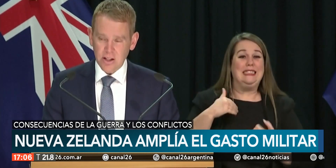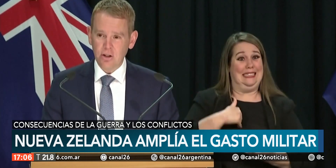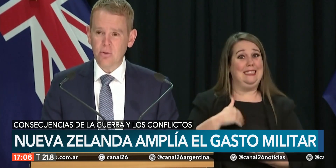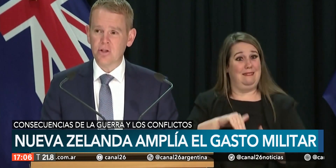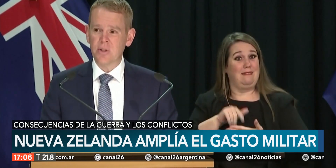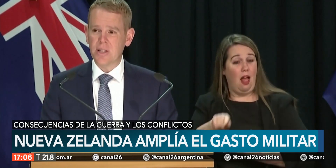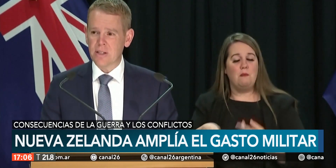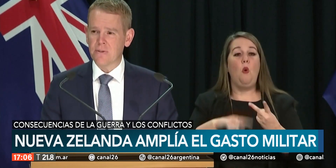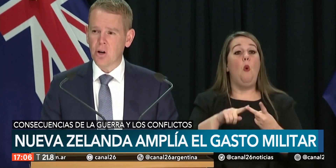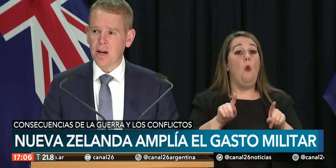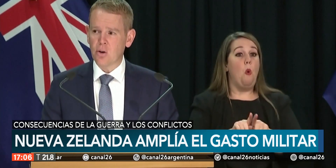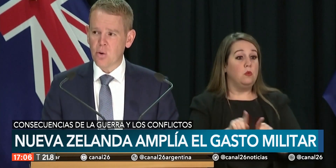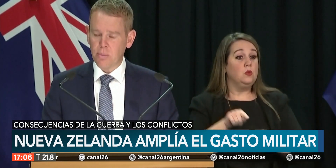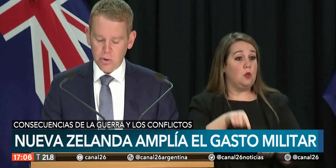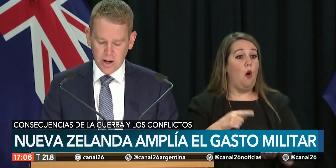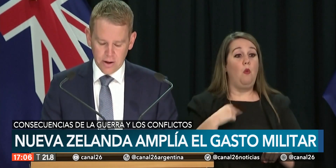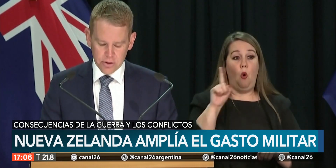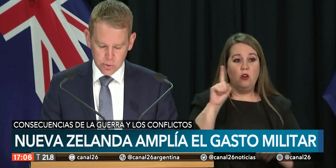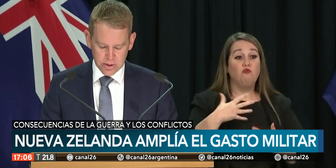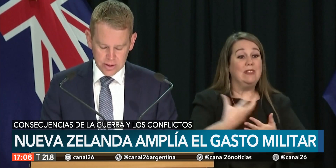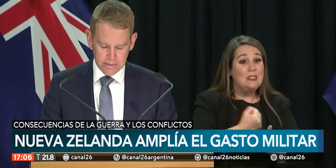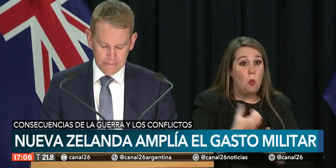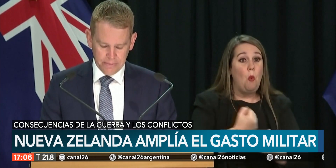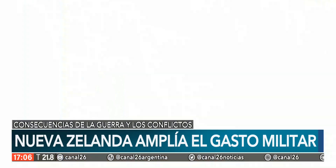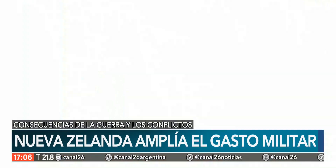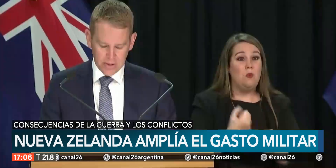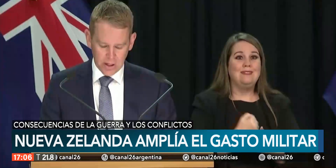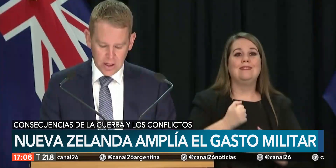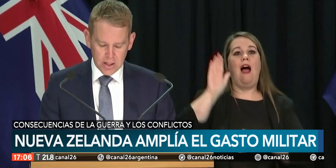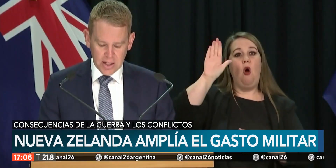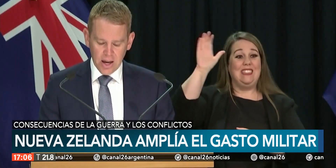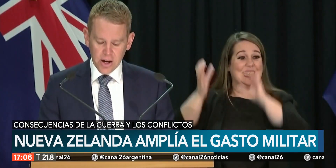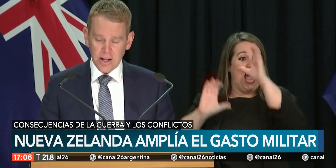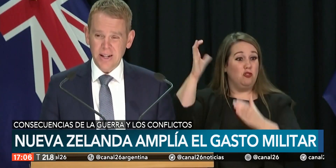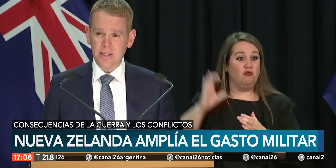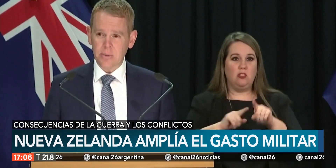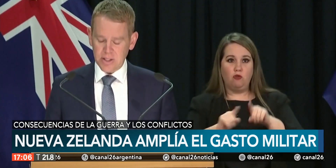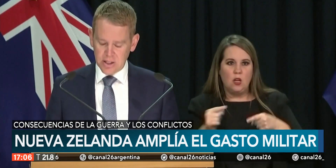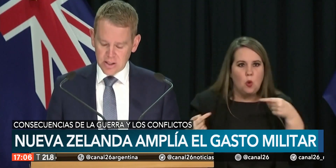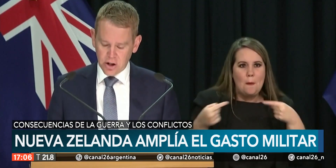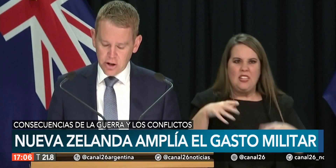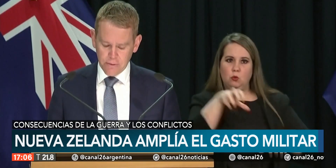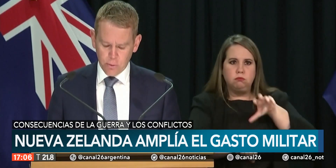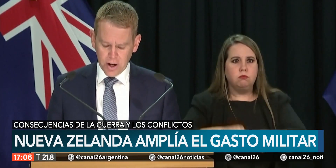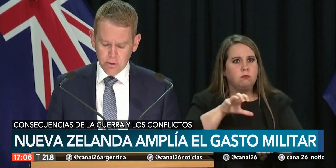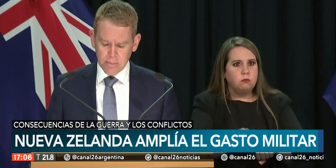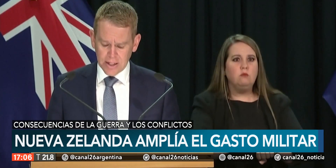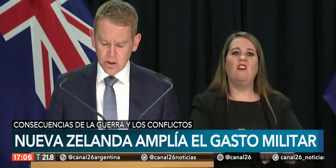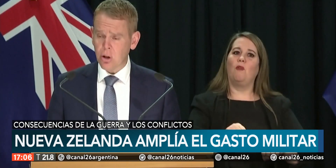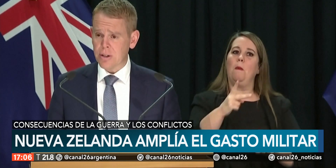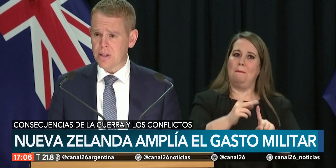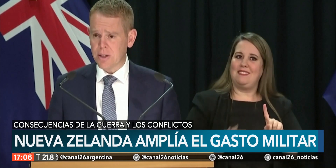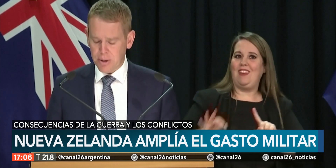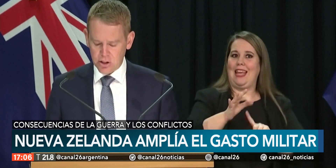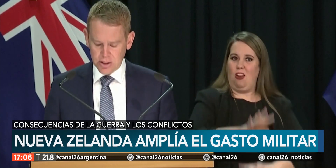fragatas y vehículos blindados, así como a la construcción de un nuevo recinto de combustibles en la base de la Fuerza Aérea de Oekia,